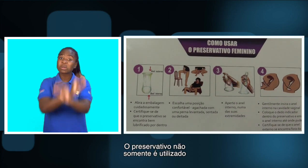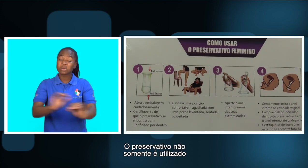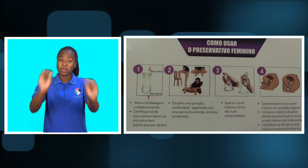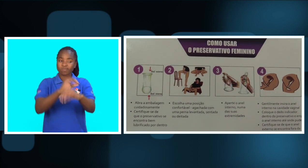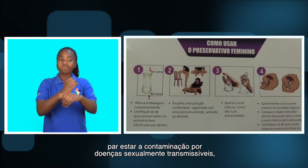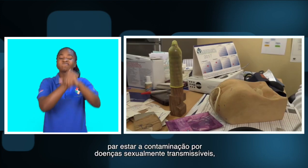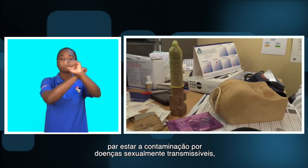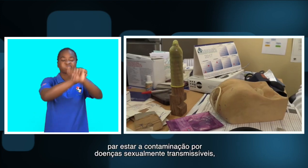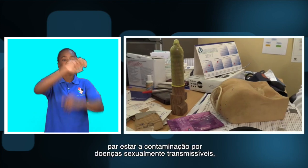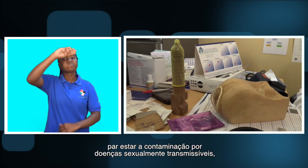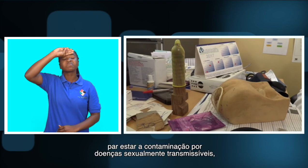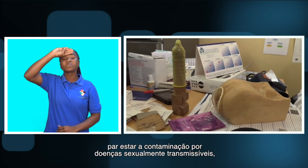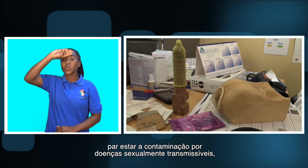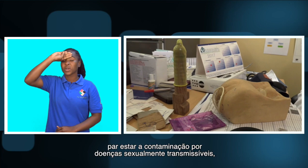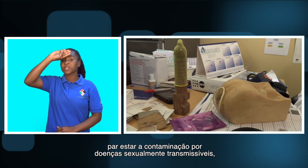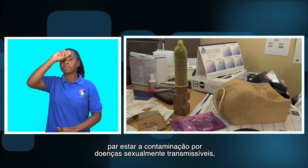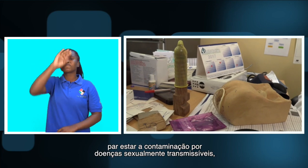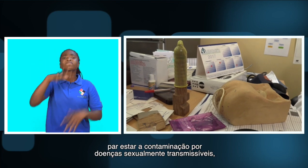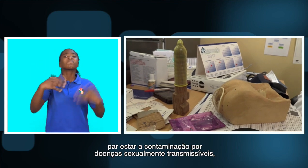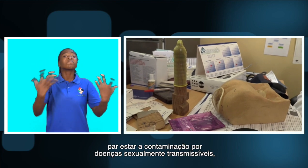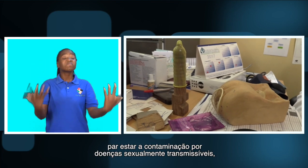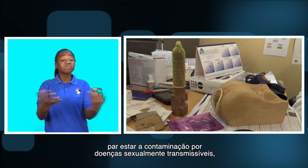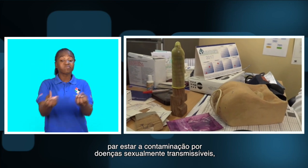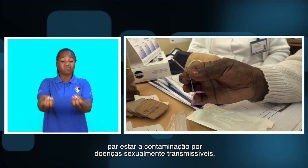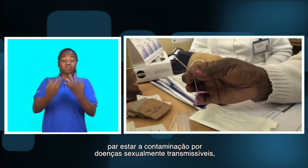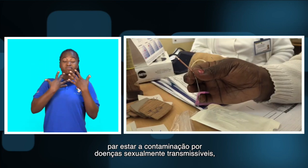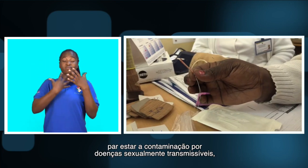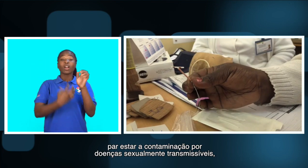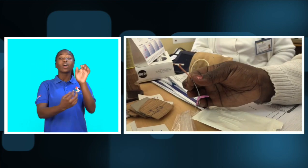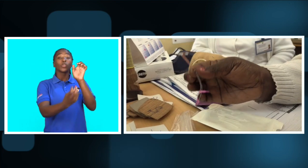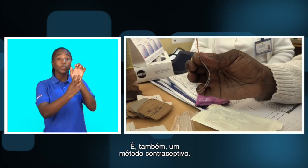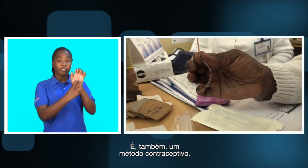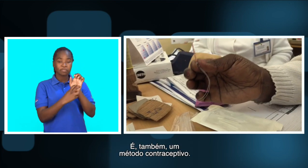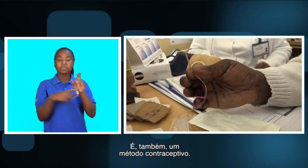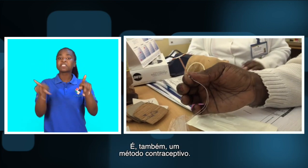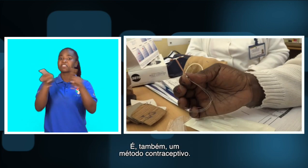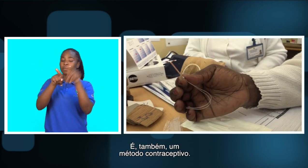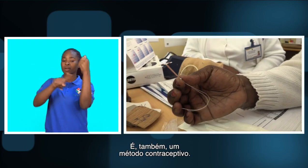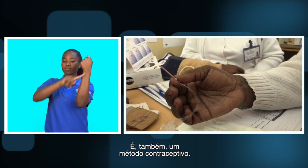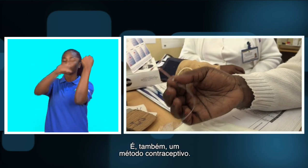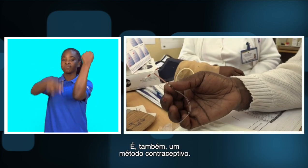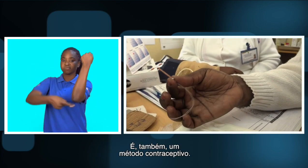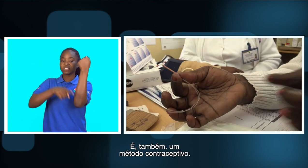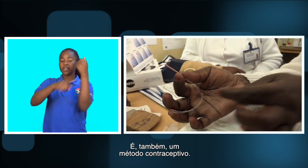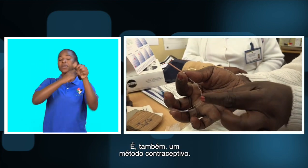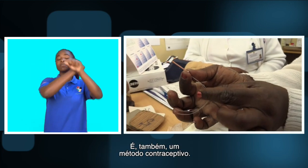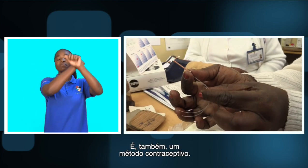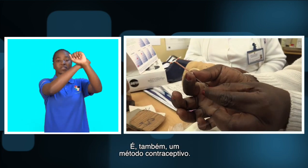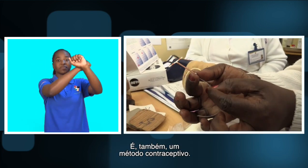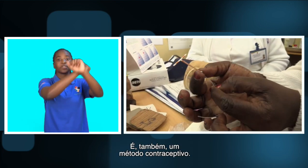utilizado para evitar a contaminação de doenças sexualmente transmissíveis, é também um método contraceptivo.